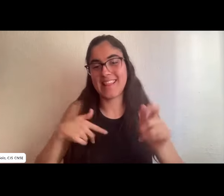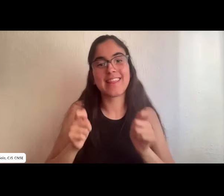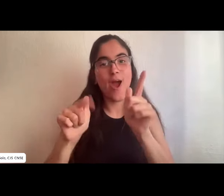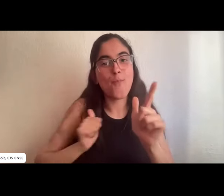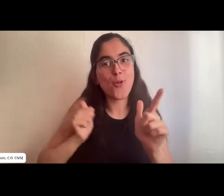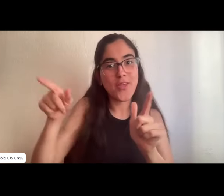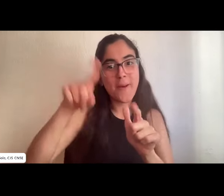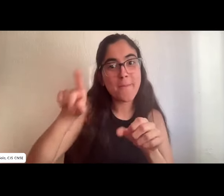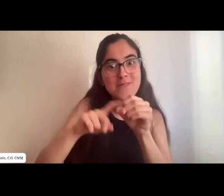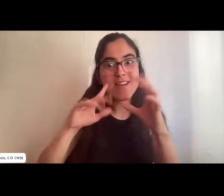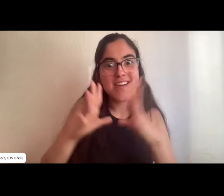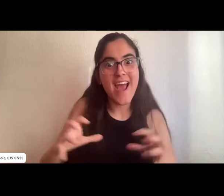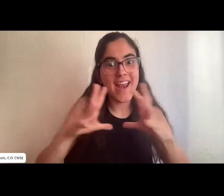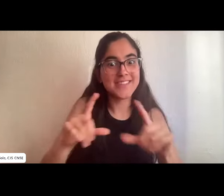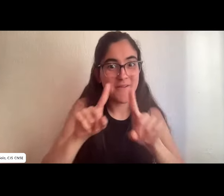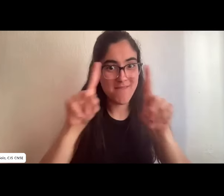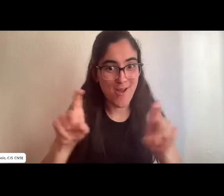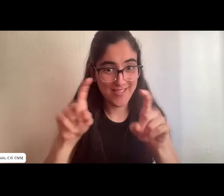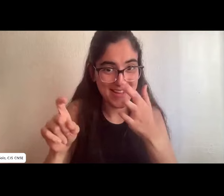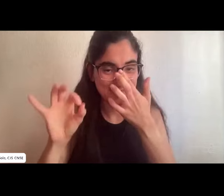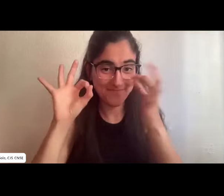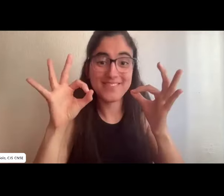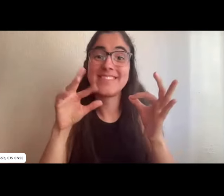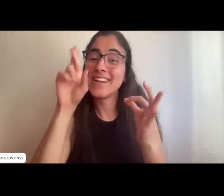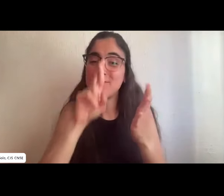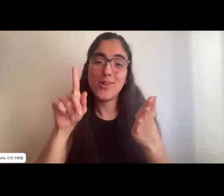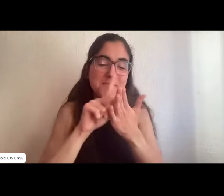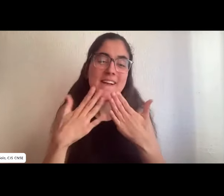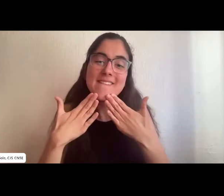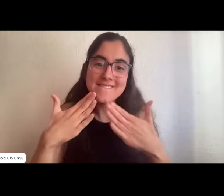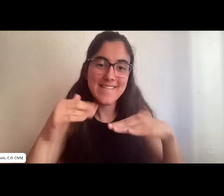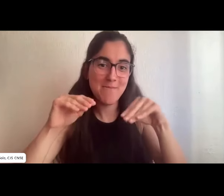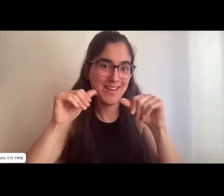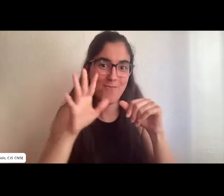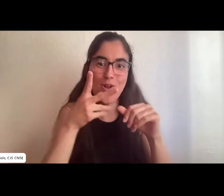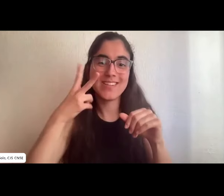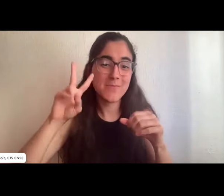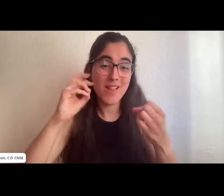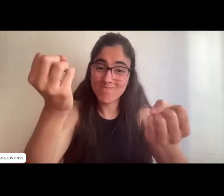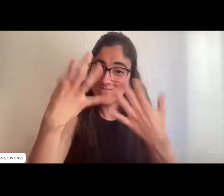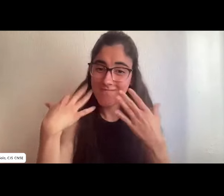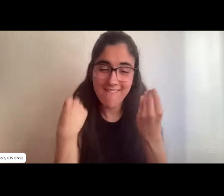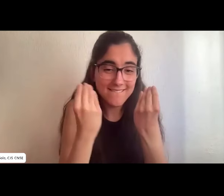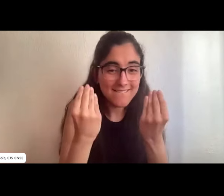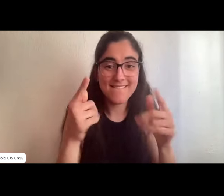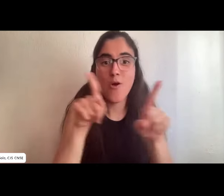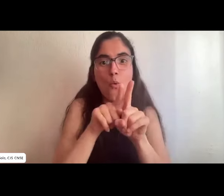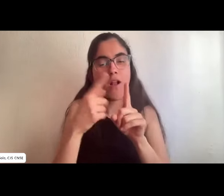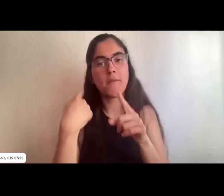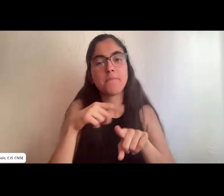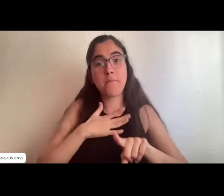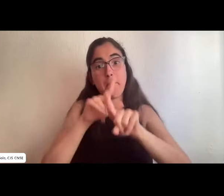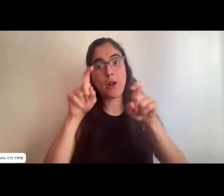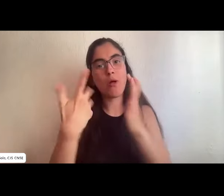bueno pues yo no voy a hacer más preguntas que seguro que hay mucha gente que tiene muchas ganas de preguntar así que les daremos la oportunidad muchas